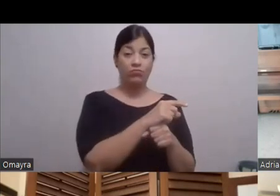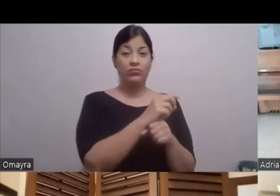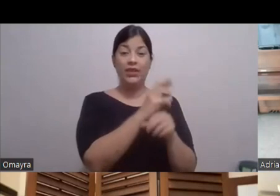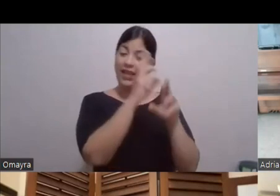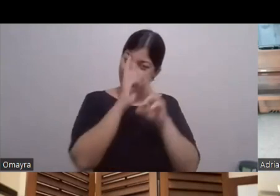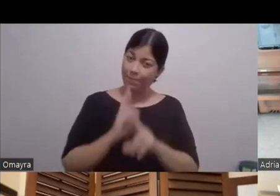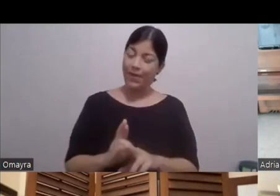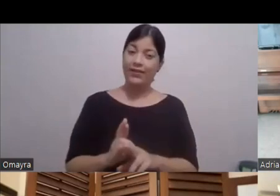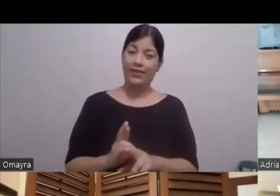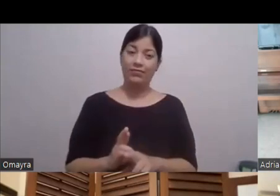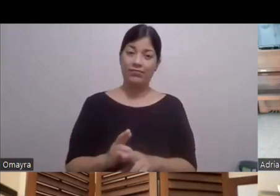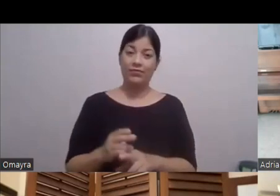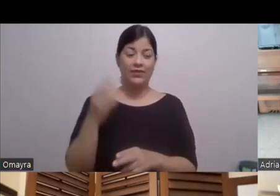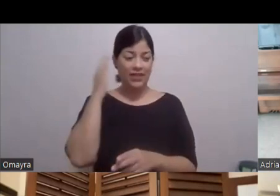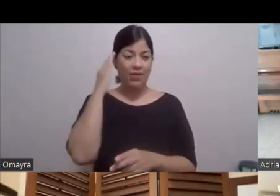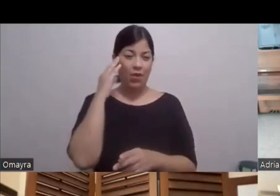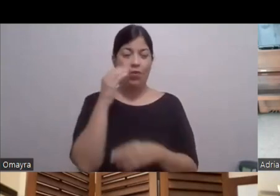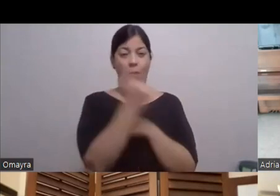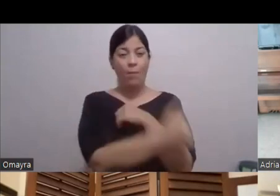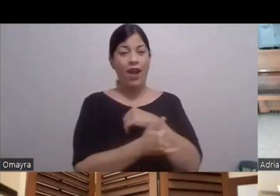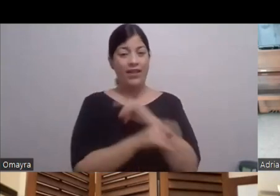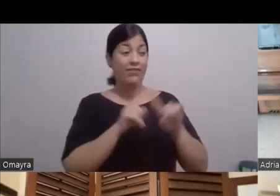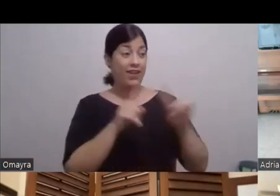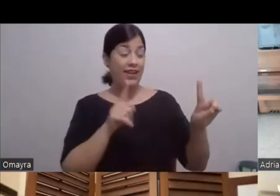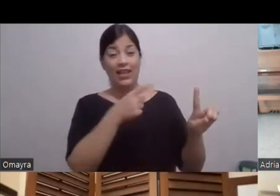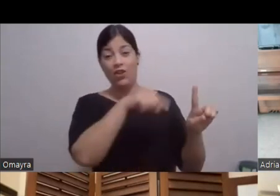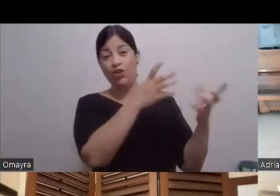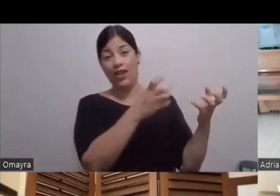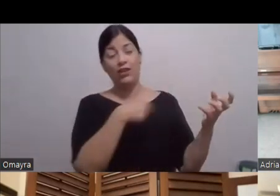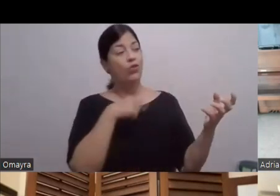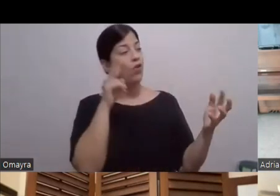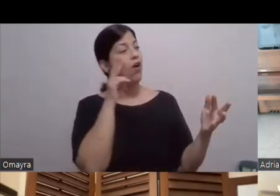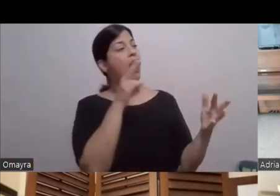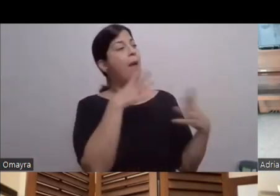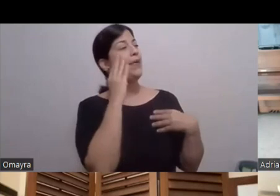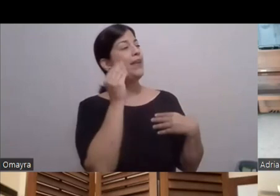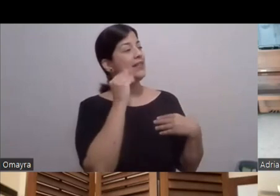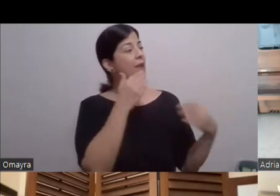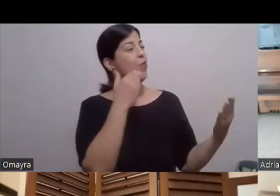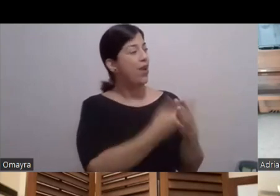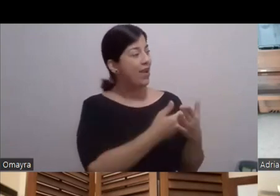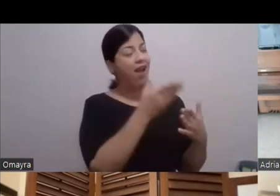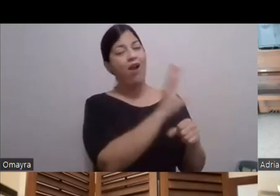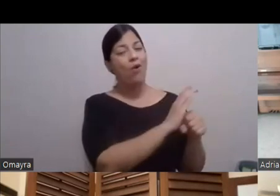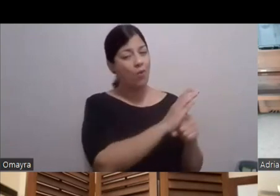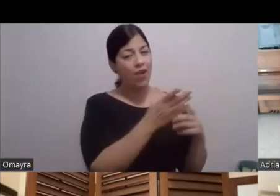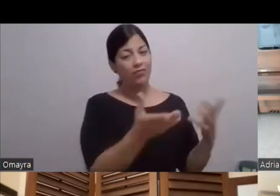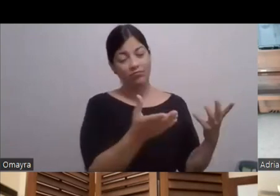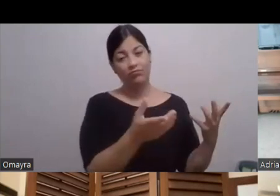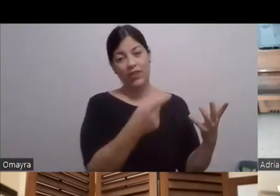buena impresión Saben que si te están trayendo A otro país Para trabajar con ellos Es porque pues Eres un actor que Que ellos